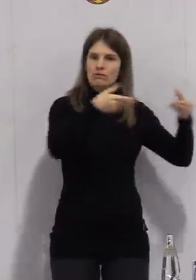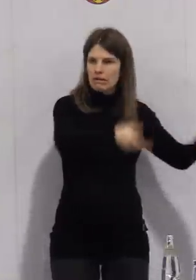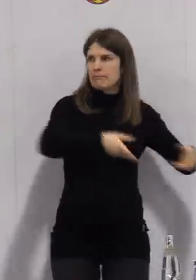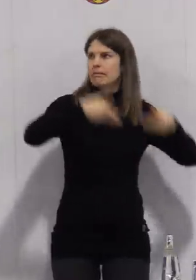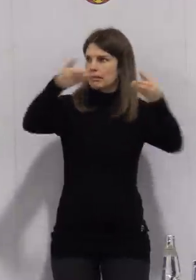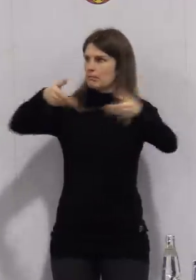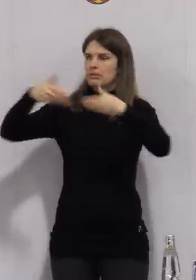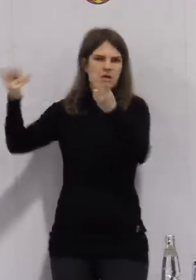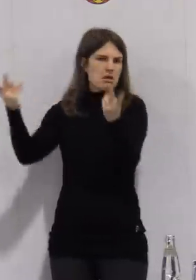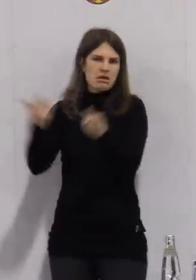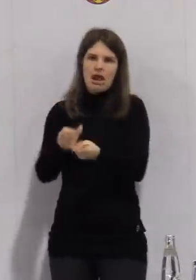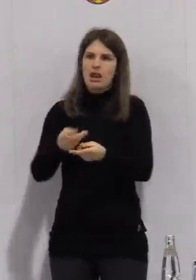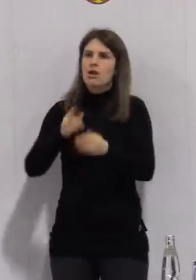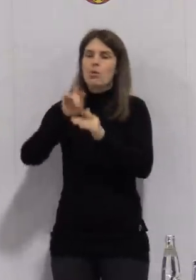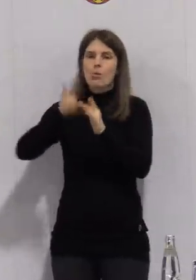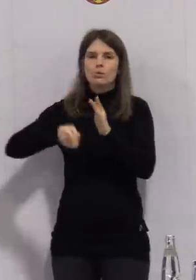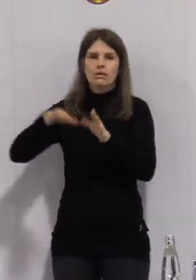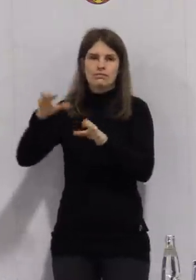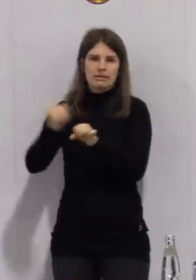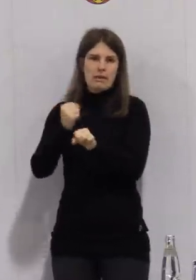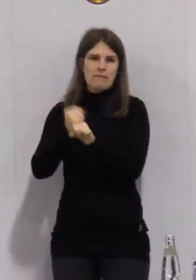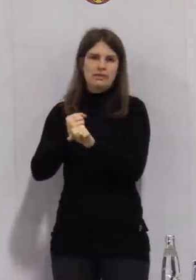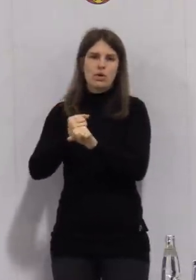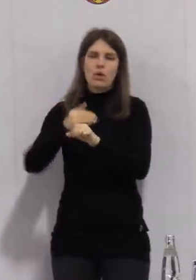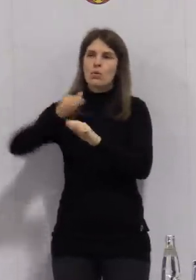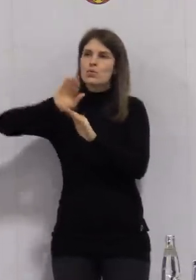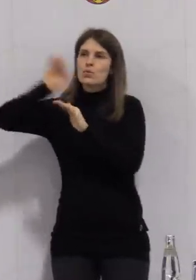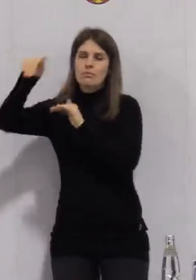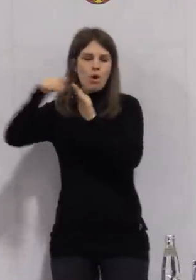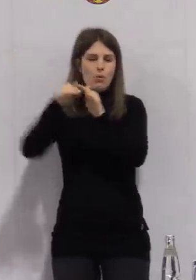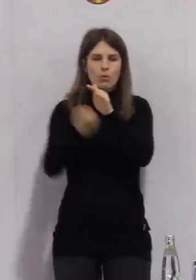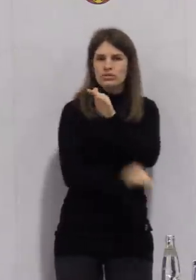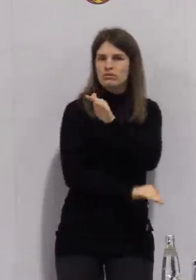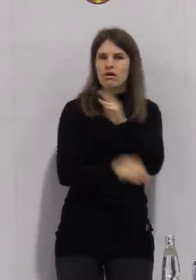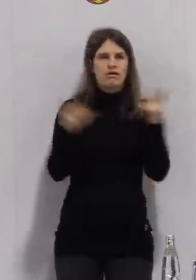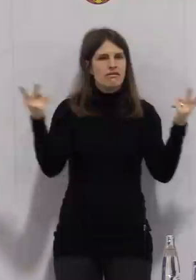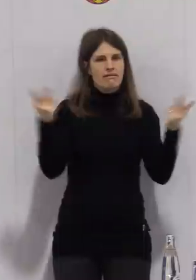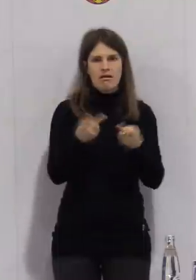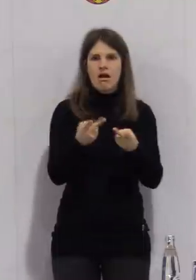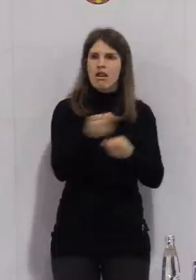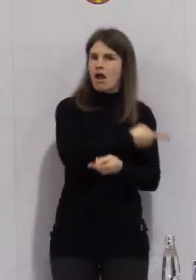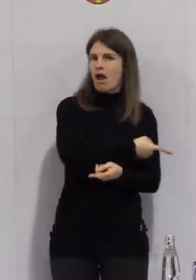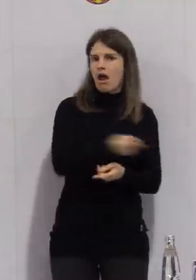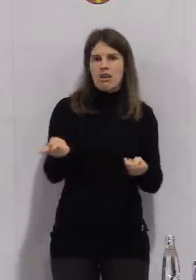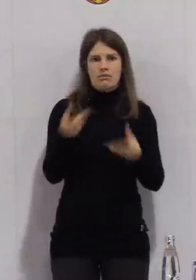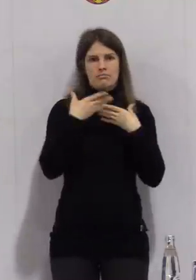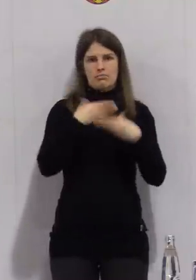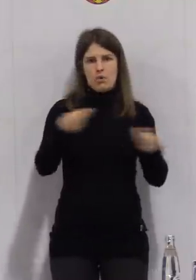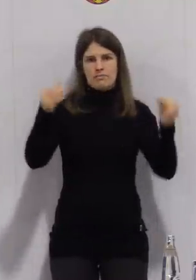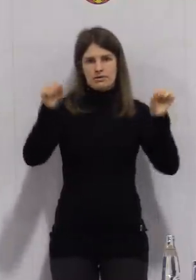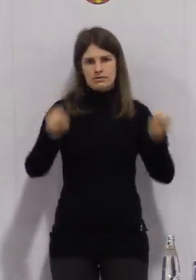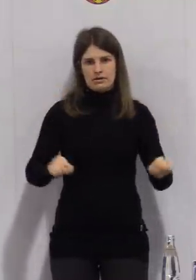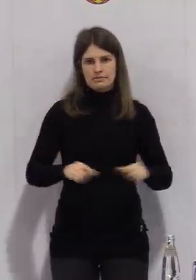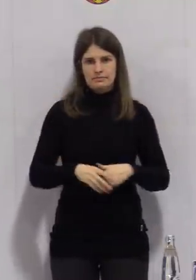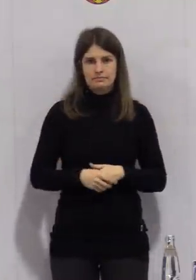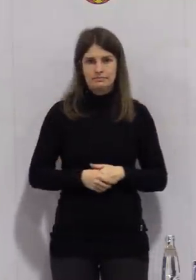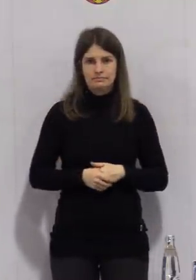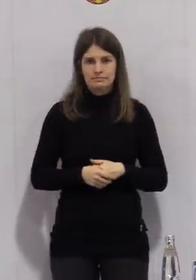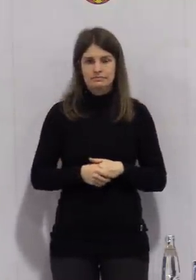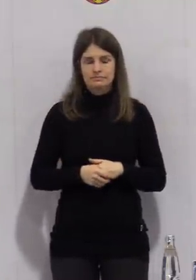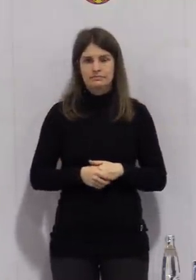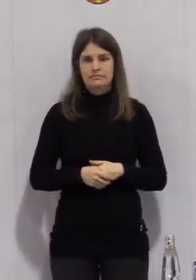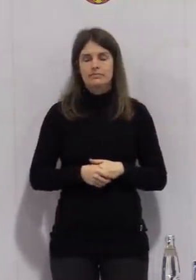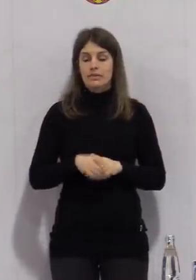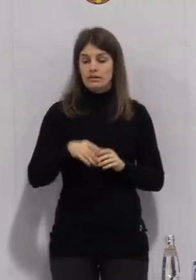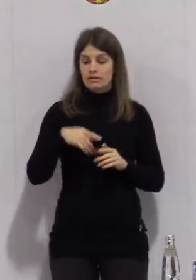Ausbildung für die Schnelltests übernehmen wir gerne. Am Freitag werde ich auf Initiative der